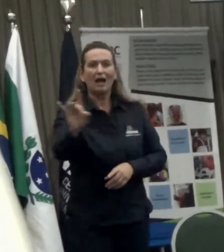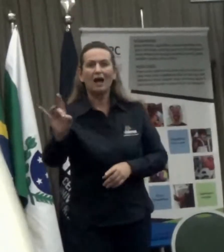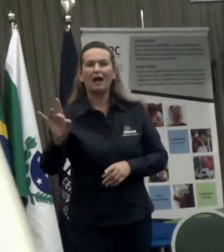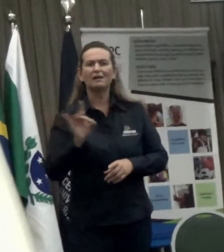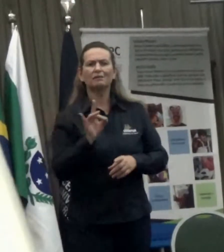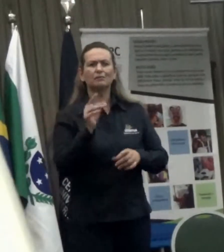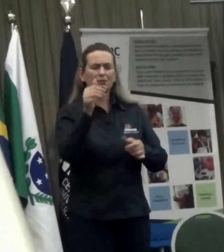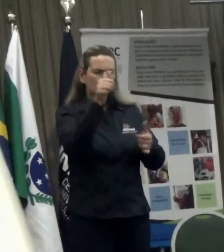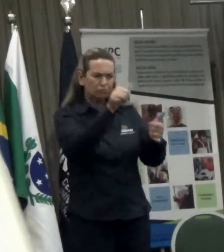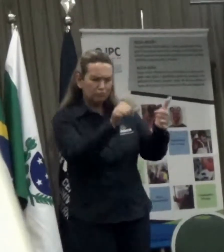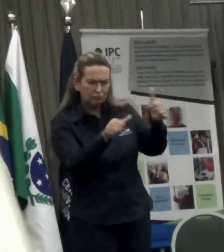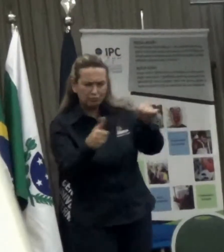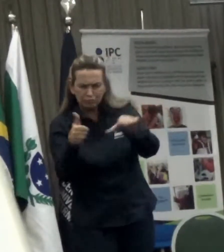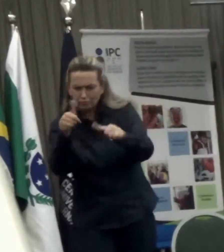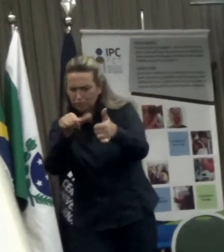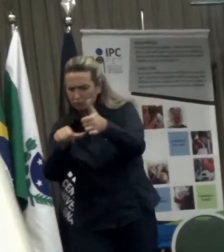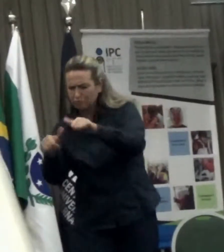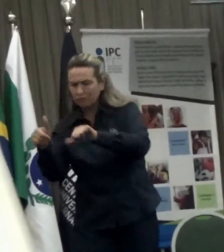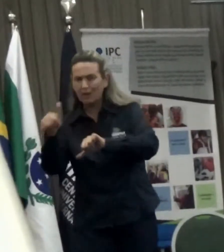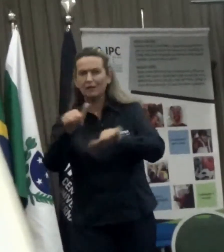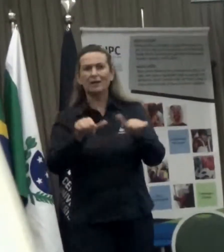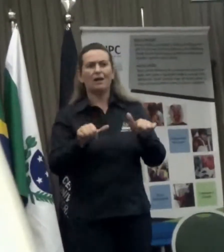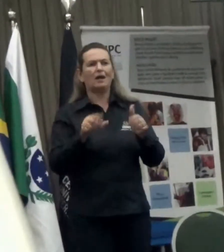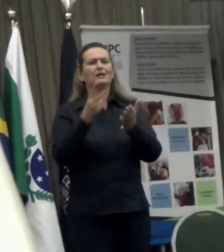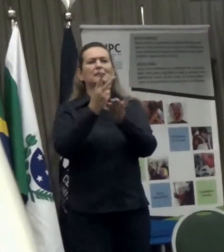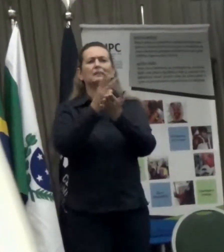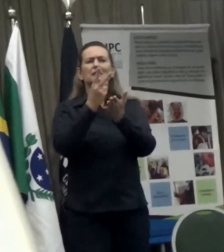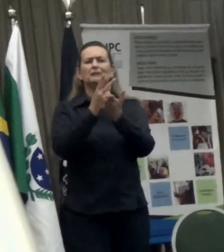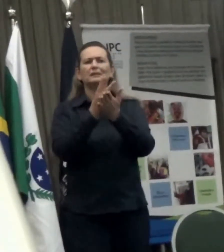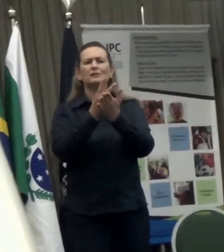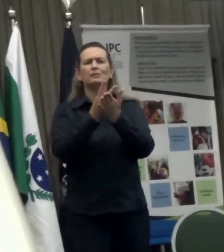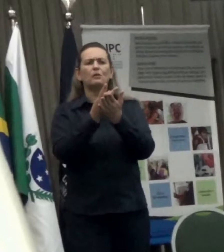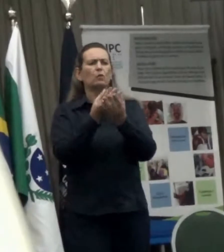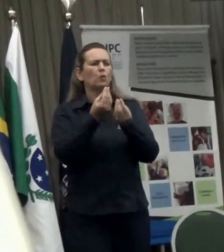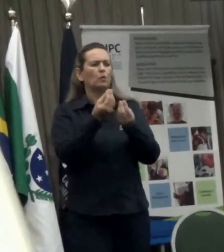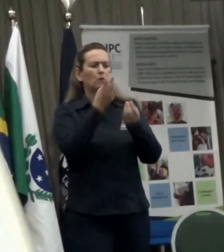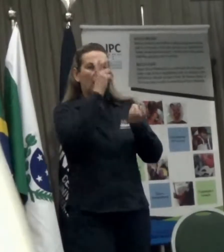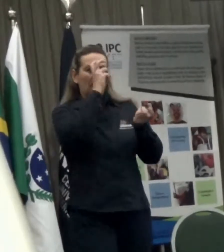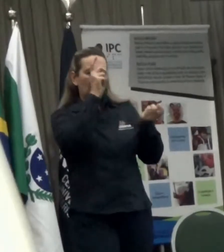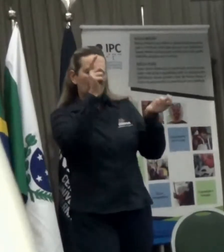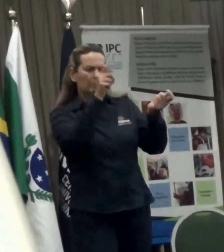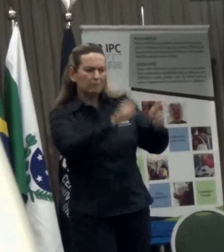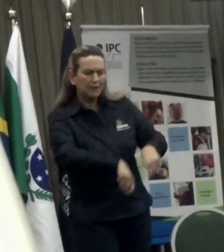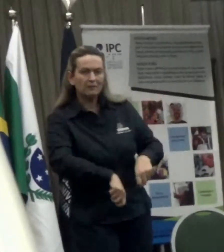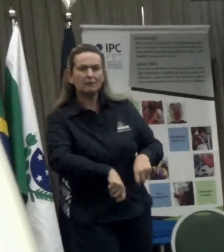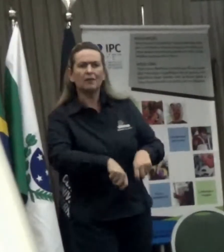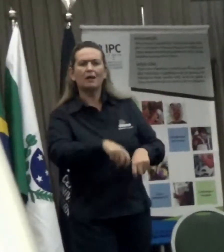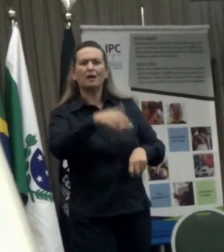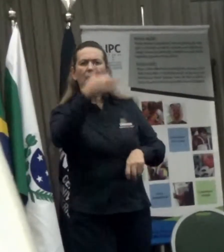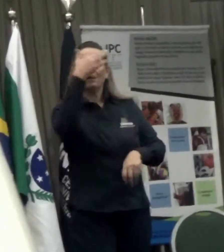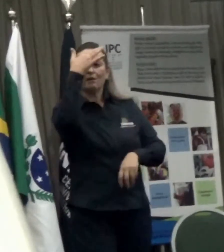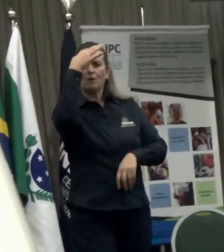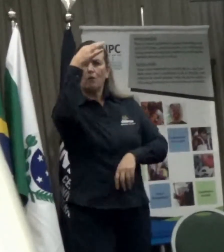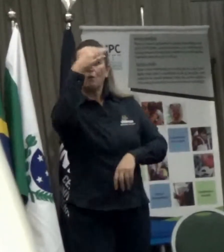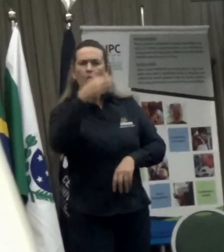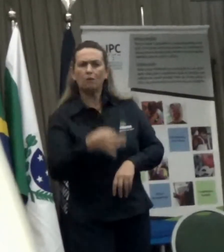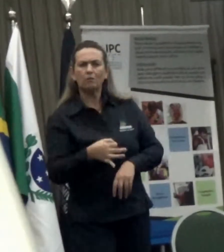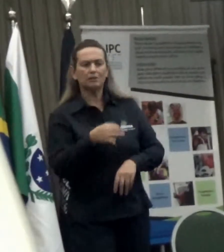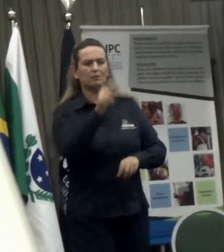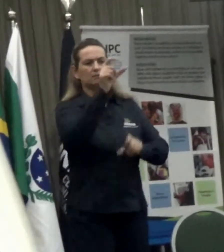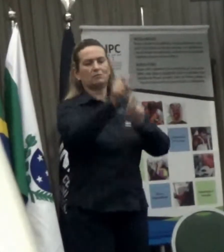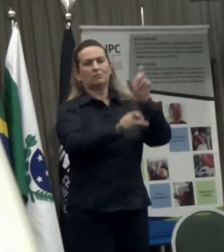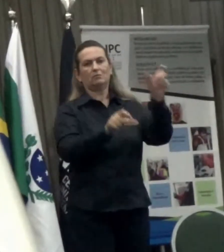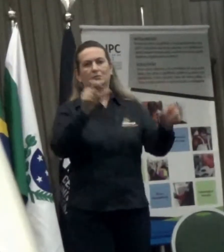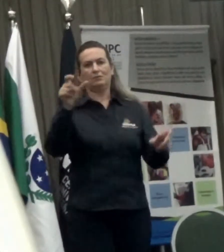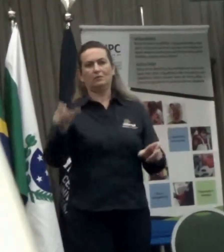avaliar, a autoridade pública deve avaliar sempre qual é a capacidade, qual é o limite de compreensão dessa pessoa do mundo. E essa pessoa deve